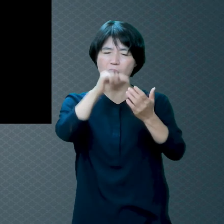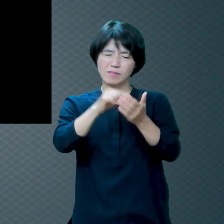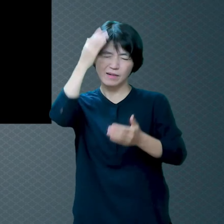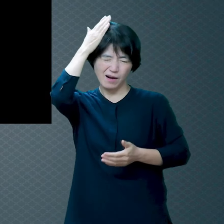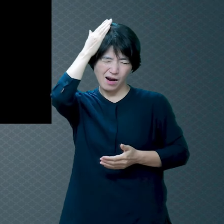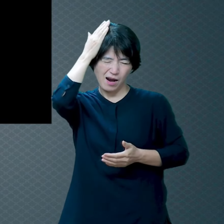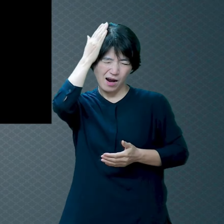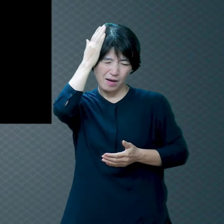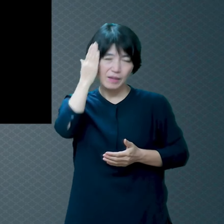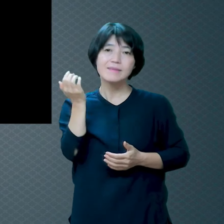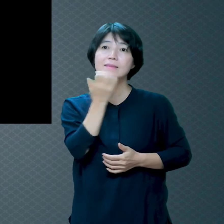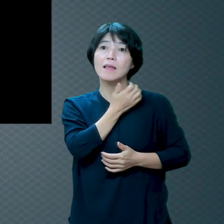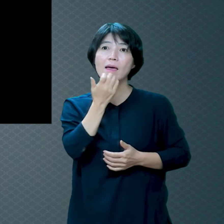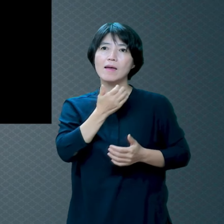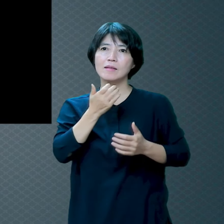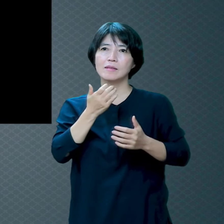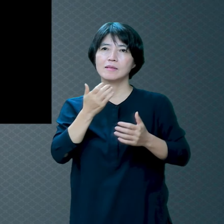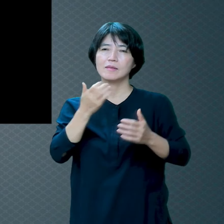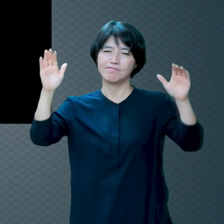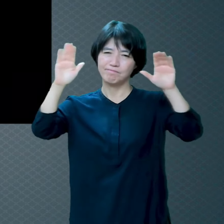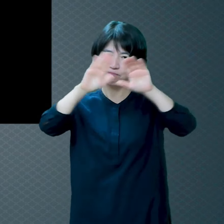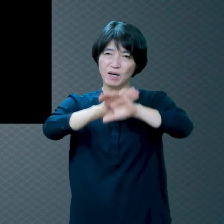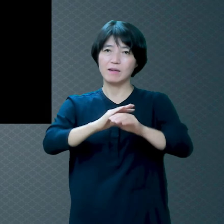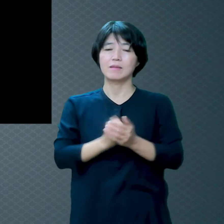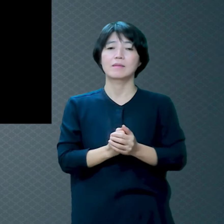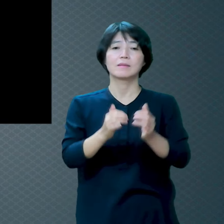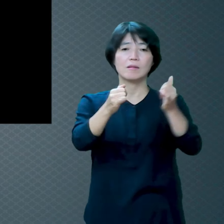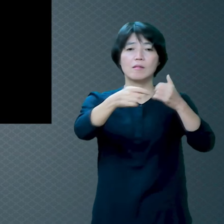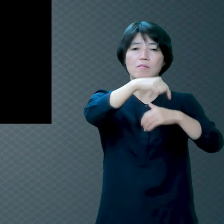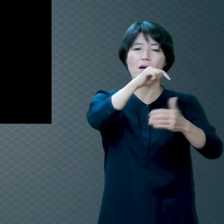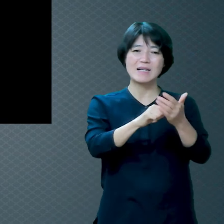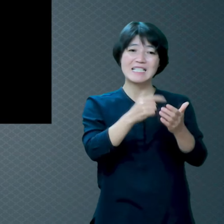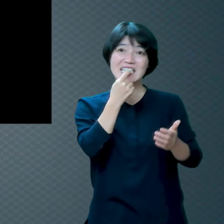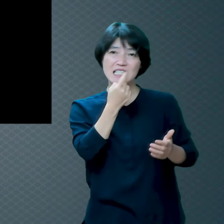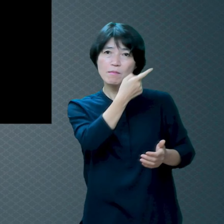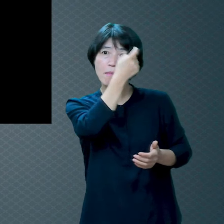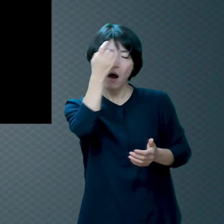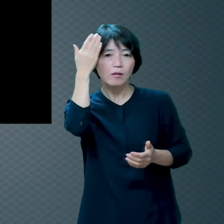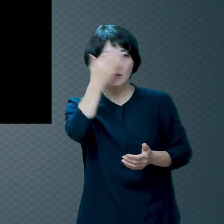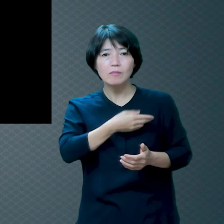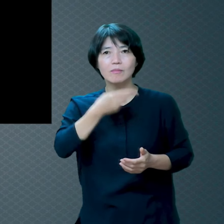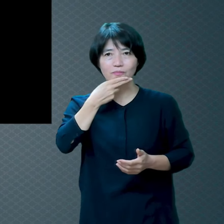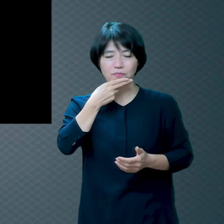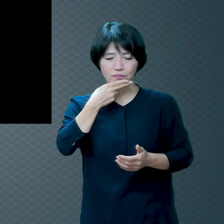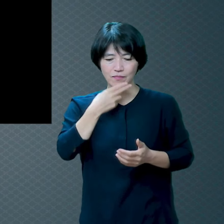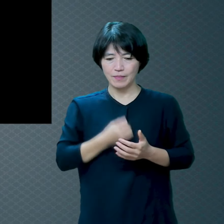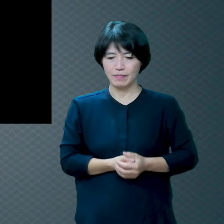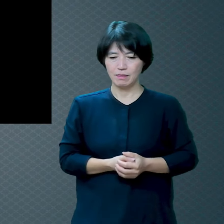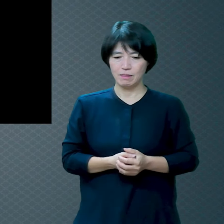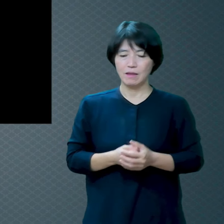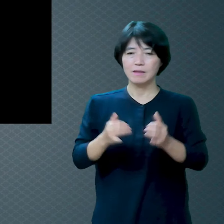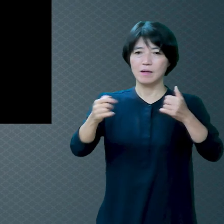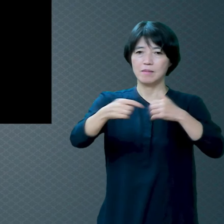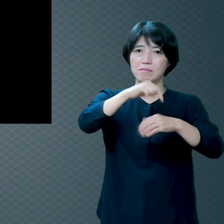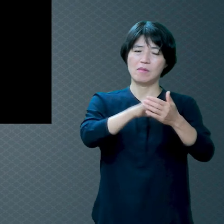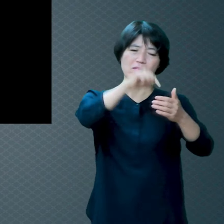사람의 마음이 하얗지 않아요 공작을 그려놨어요